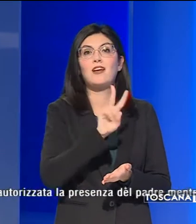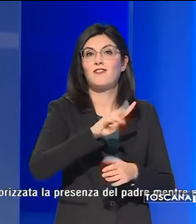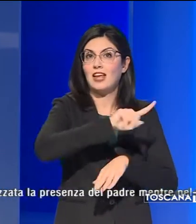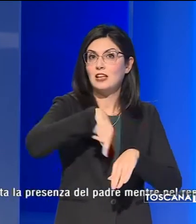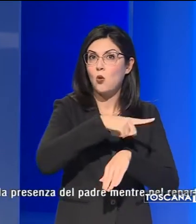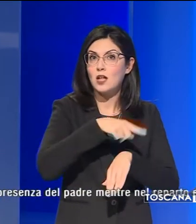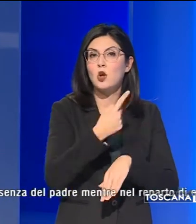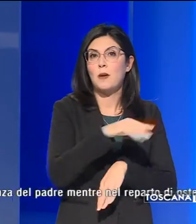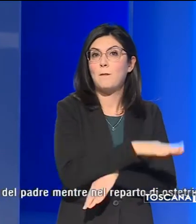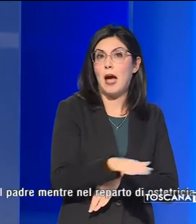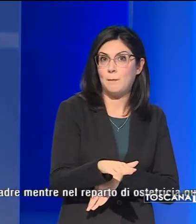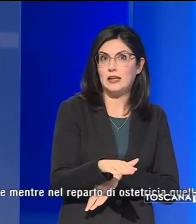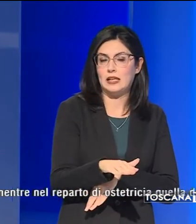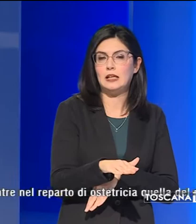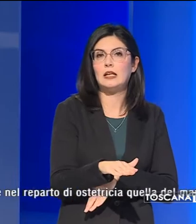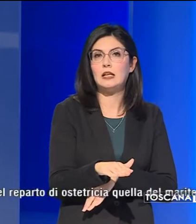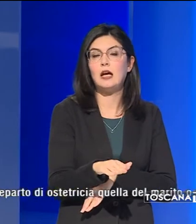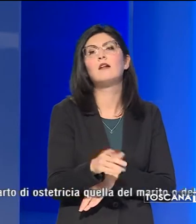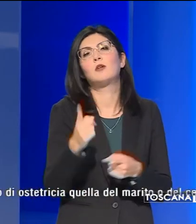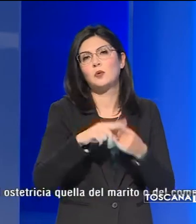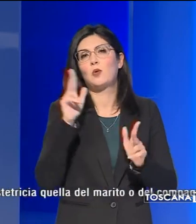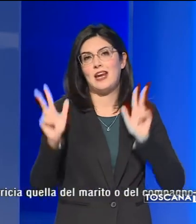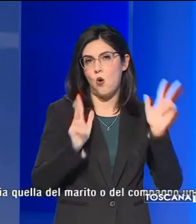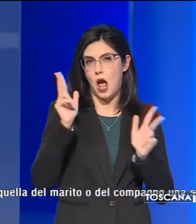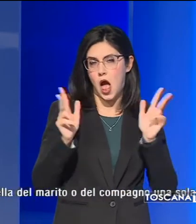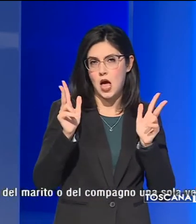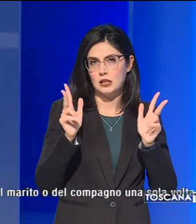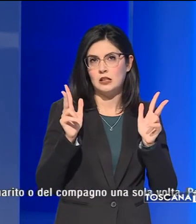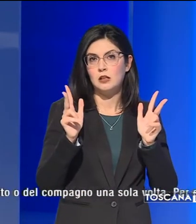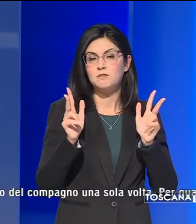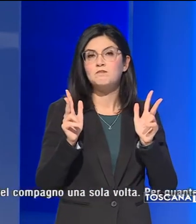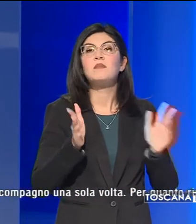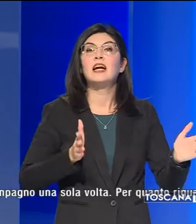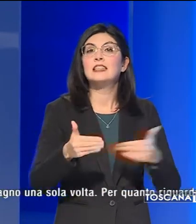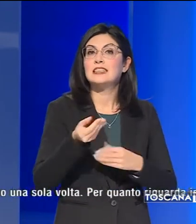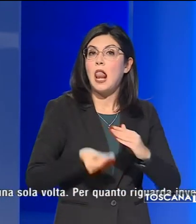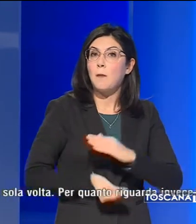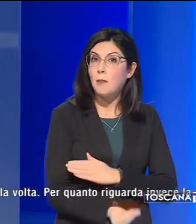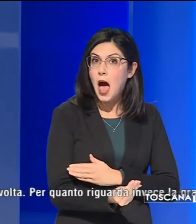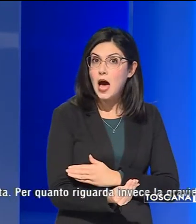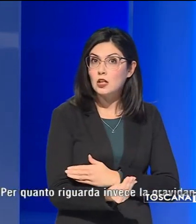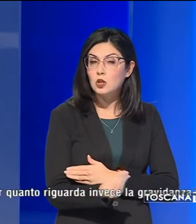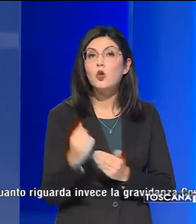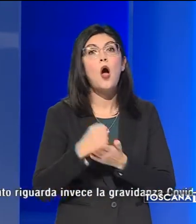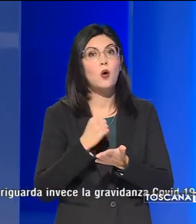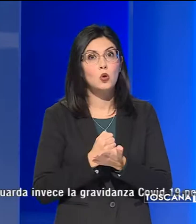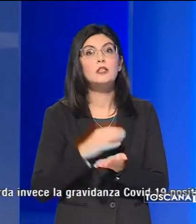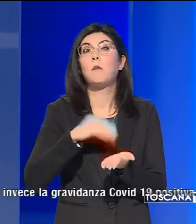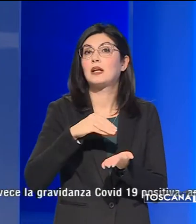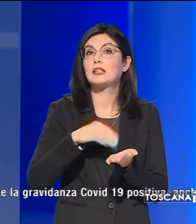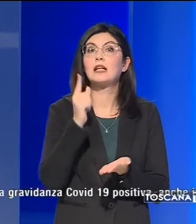età pediatrica e naturalmente per il neonato. In sala parto è autorizzata la presenza del padre,